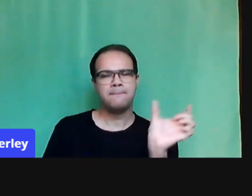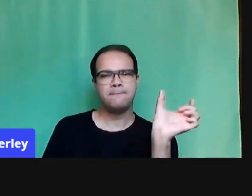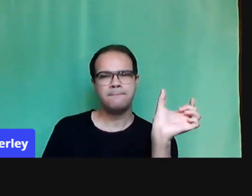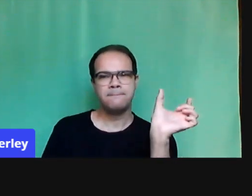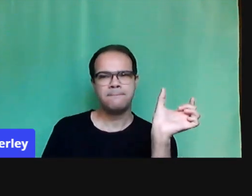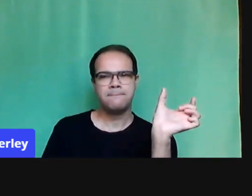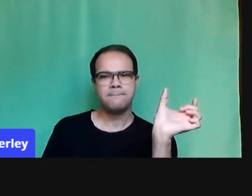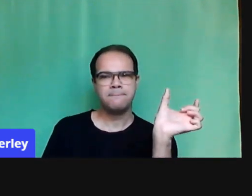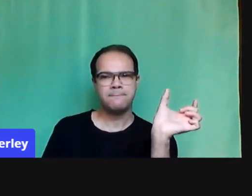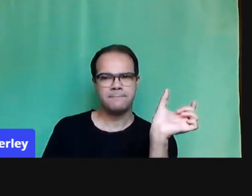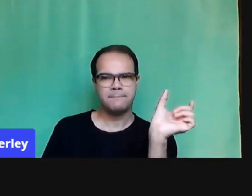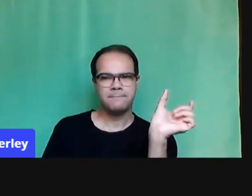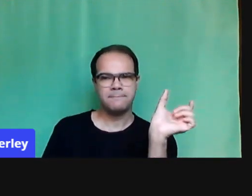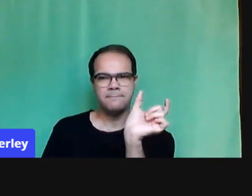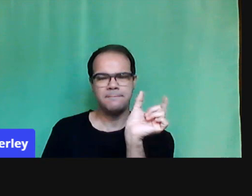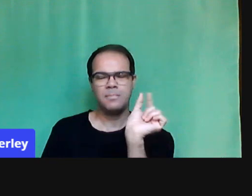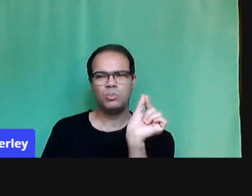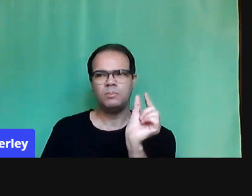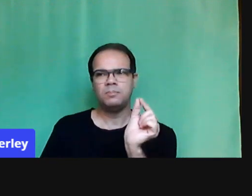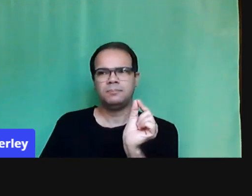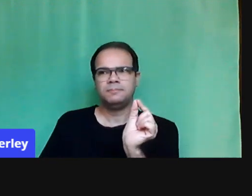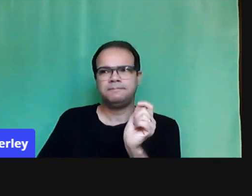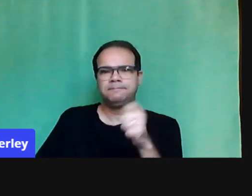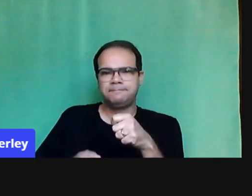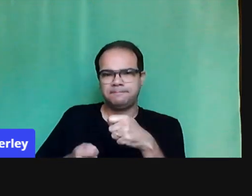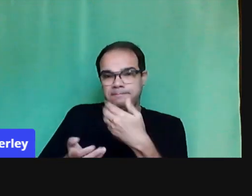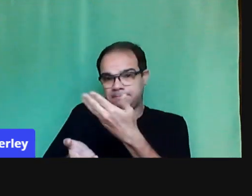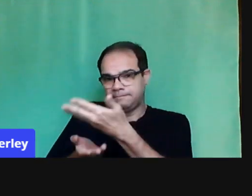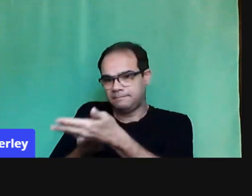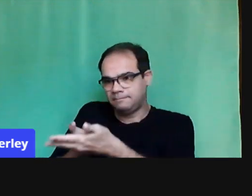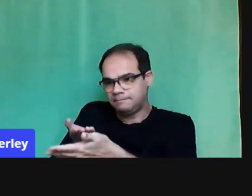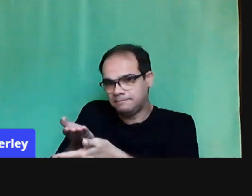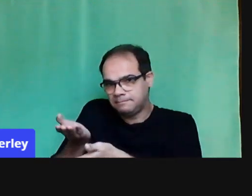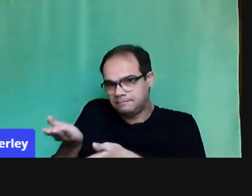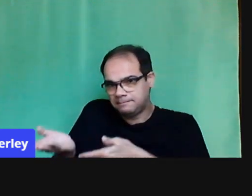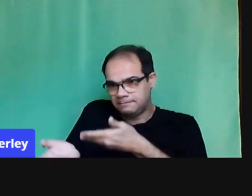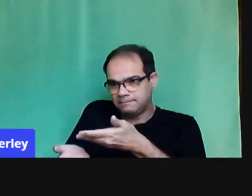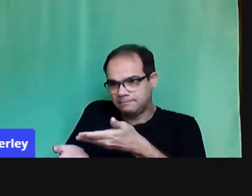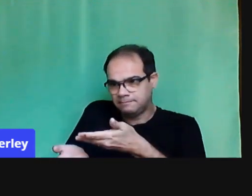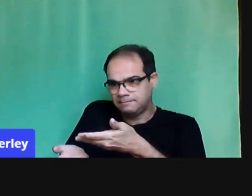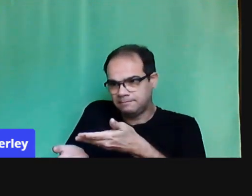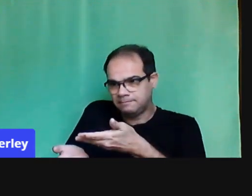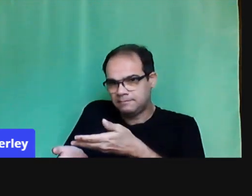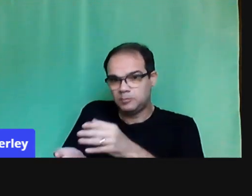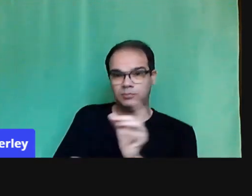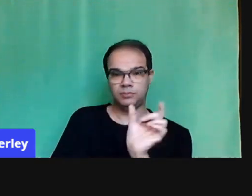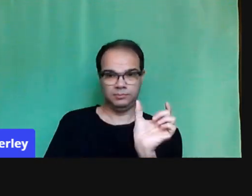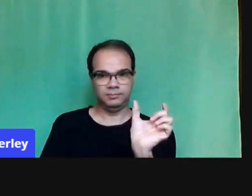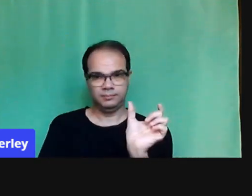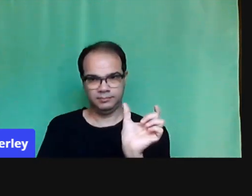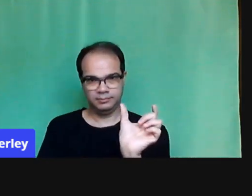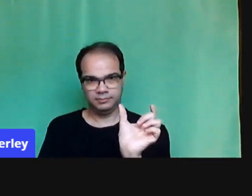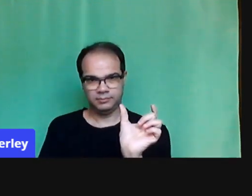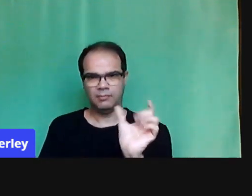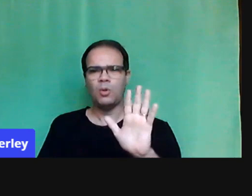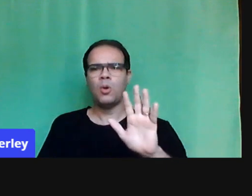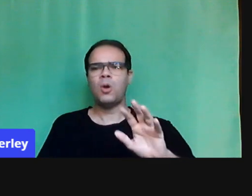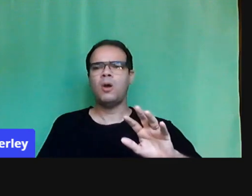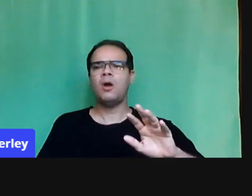como um meio para centrar ativamente a atenção. É por meio da palavra, pessoal,